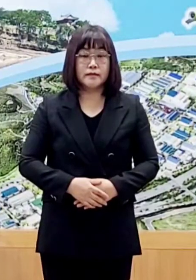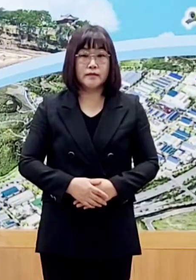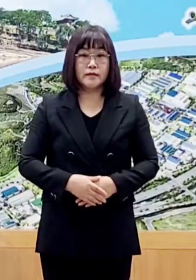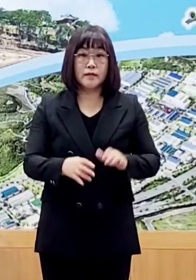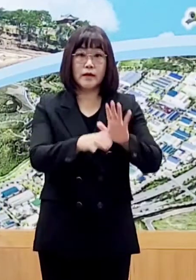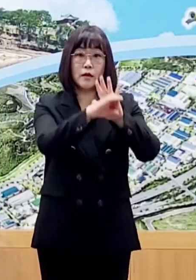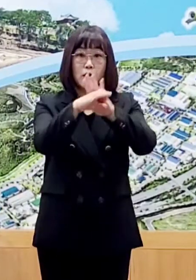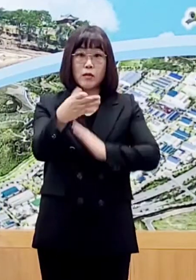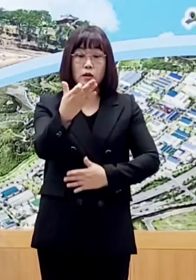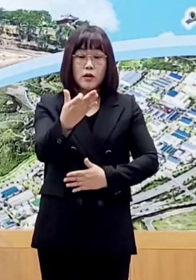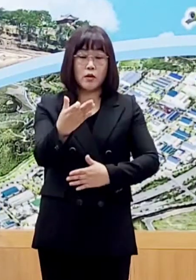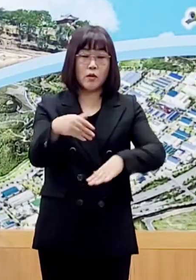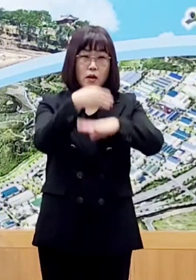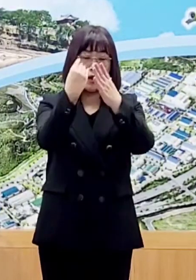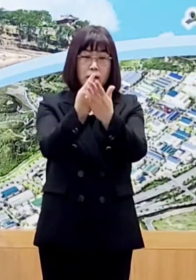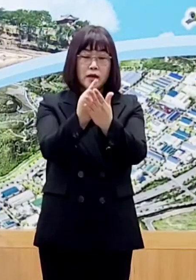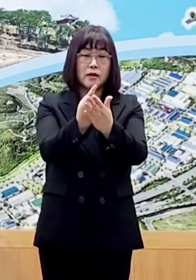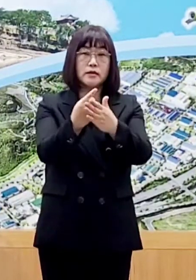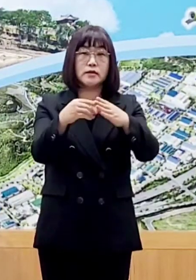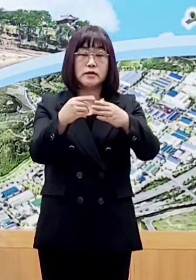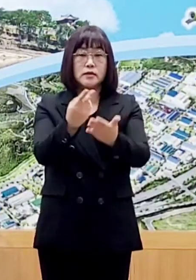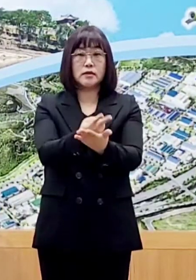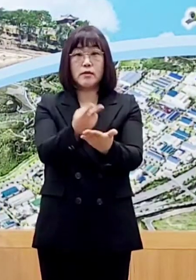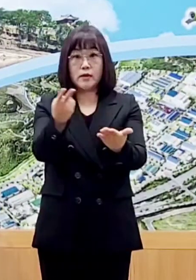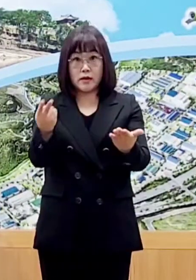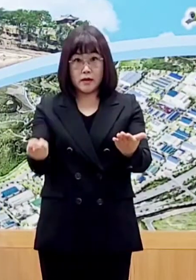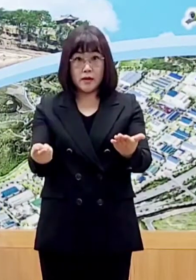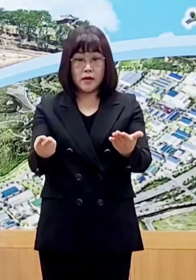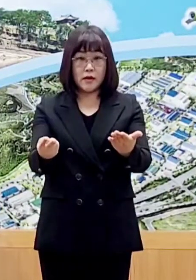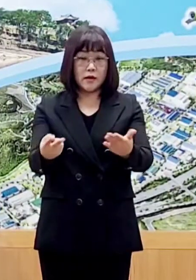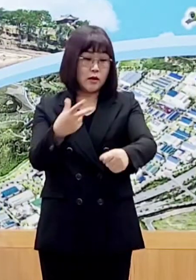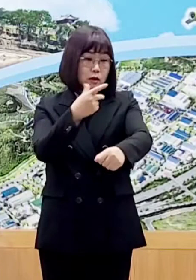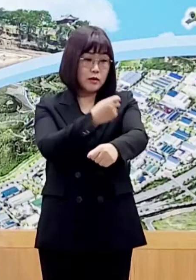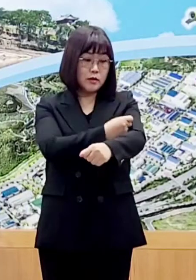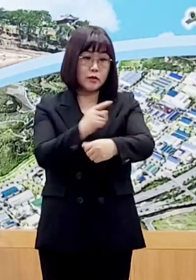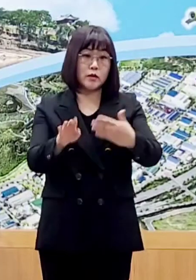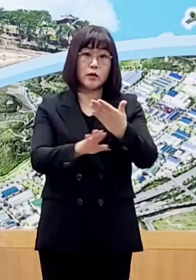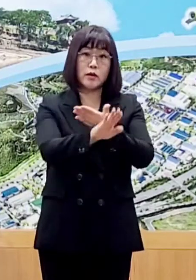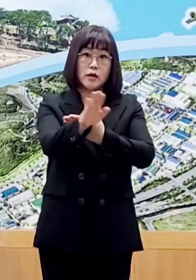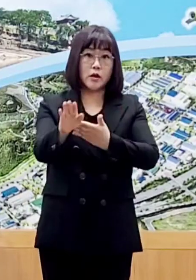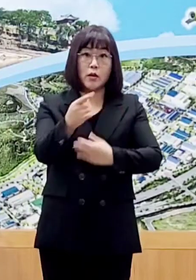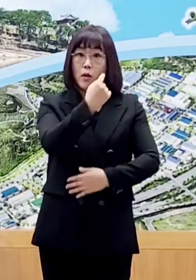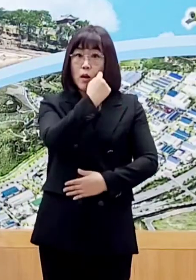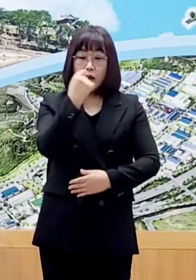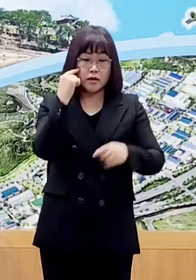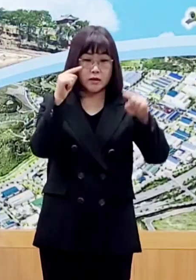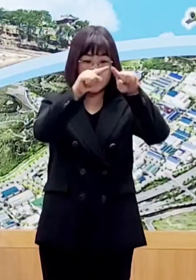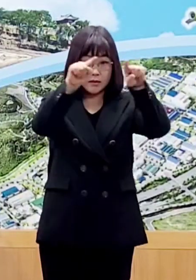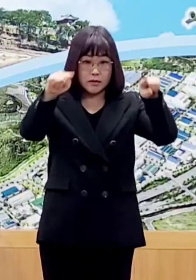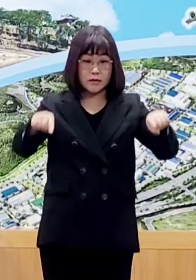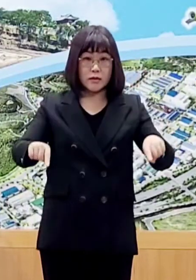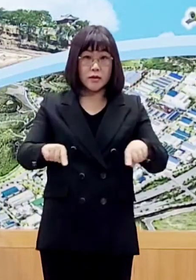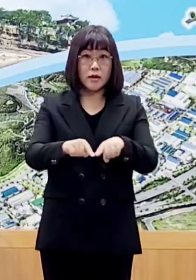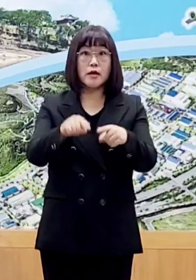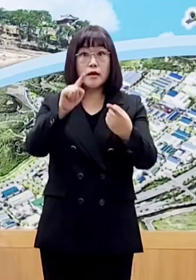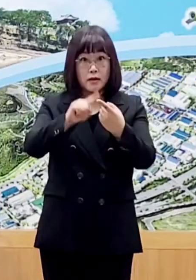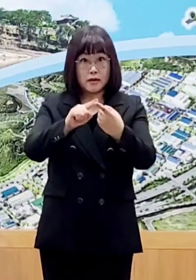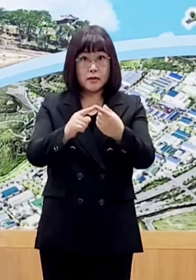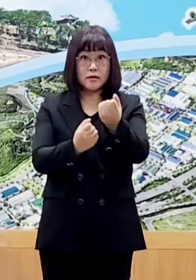코로나19 완치자, 접종 예외 적용자에 대한 확인서 발급을 말씀드리겠습니다.